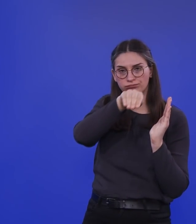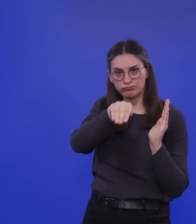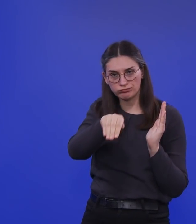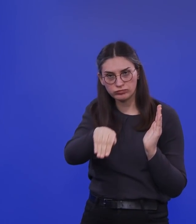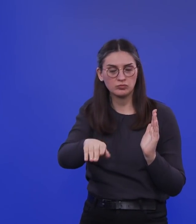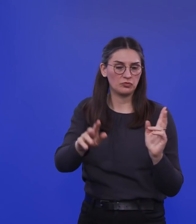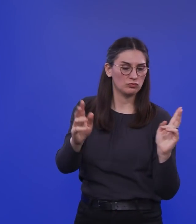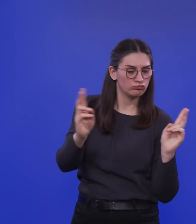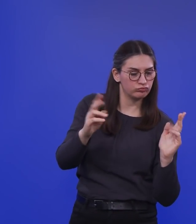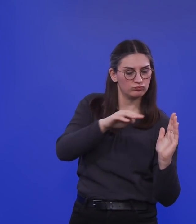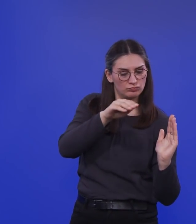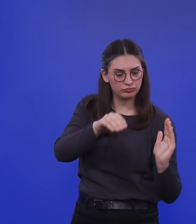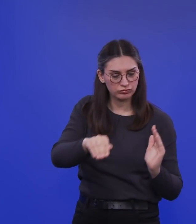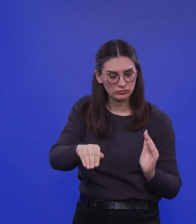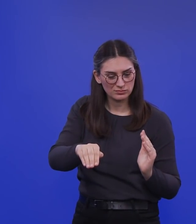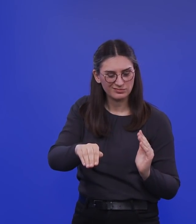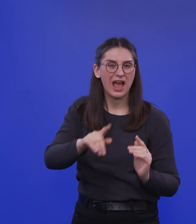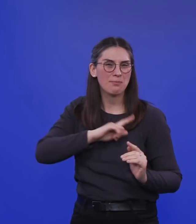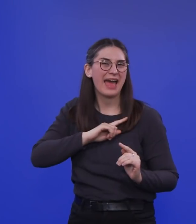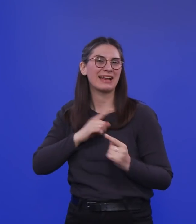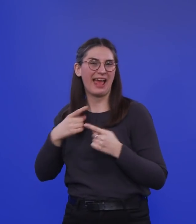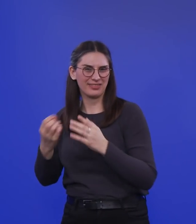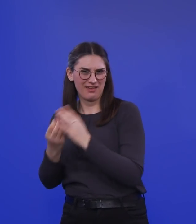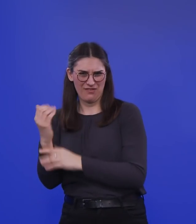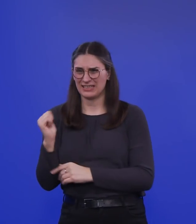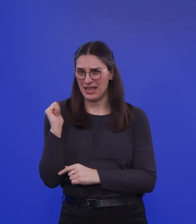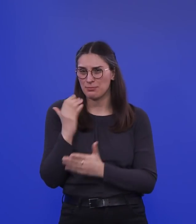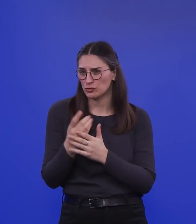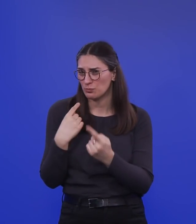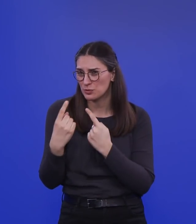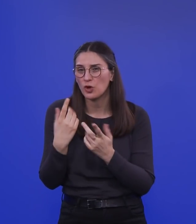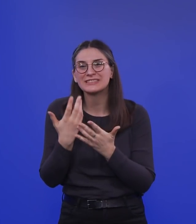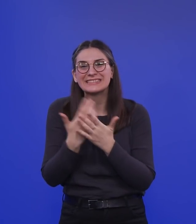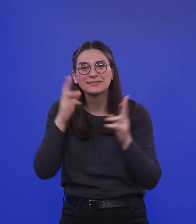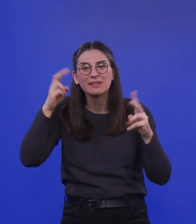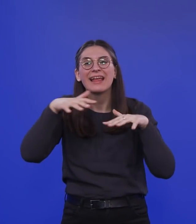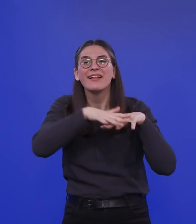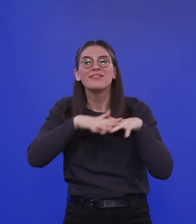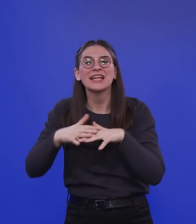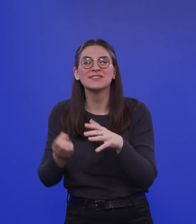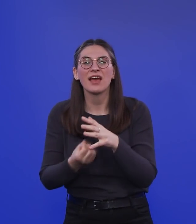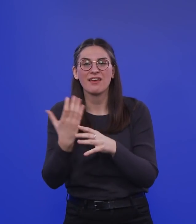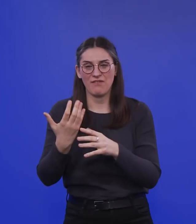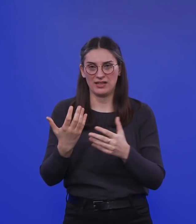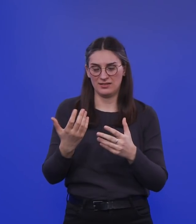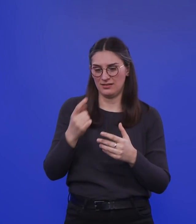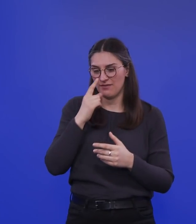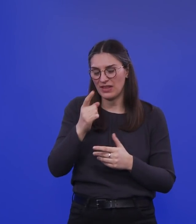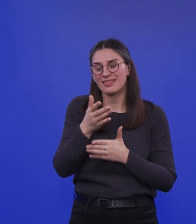etwas anderes? Nämlich das, was wir eben gerade besprochen haben, Netzwerkeffekte bei bestehender Teilimmunität. Dass also